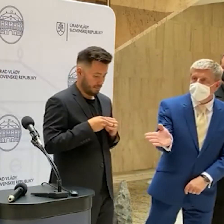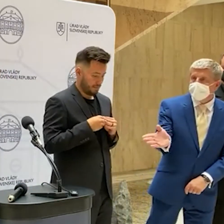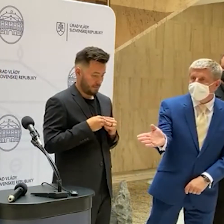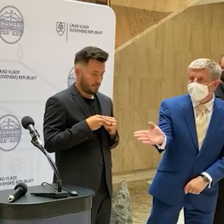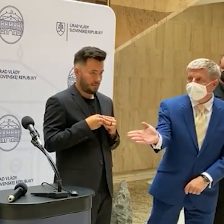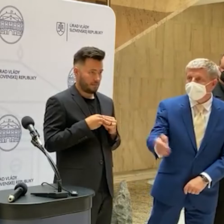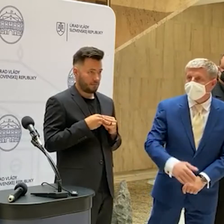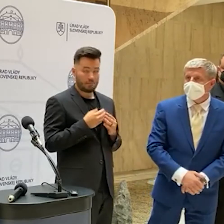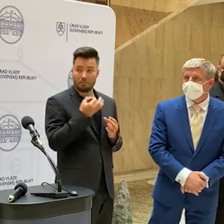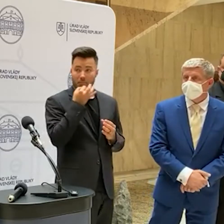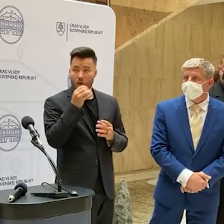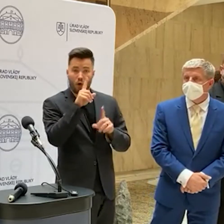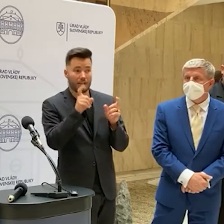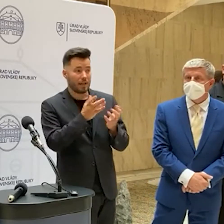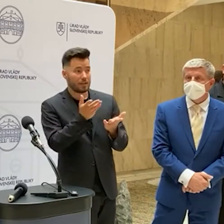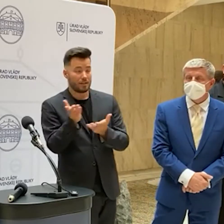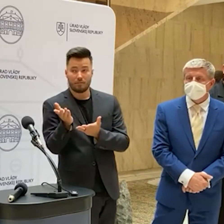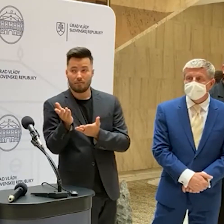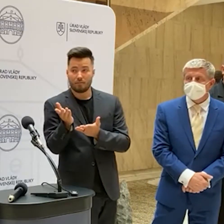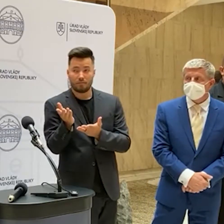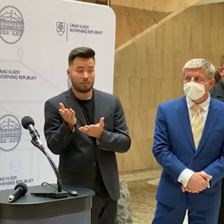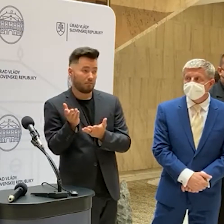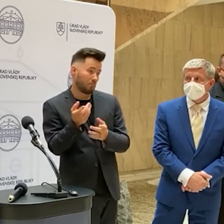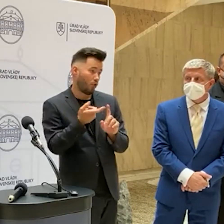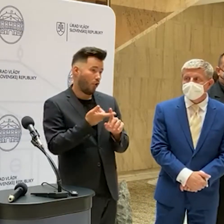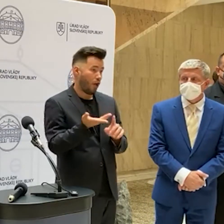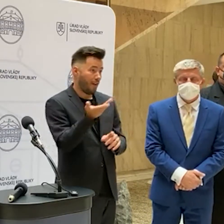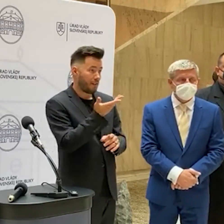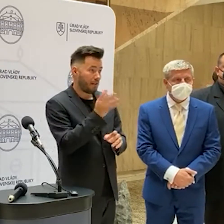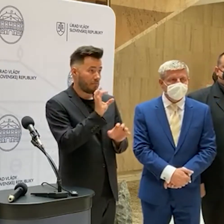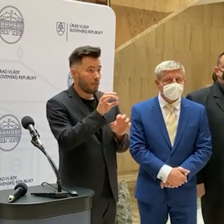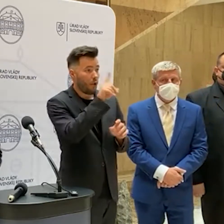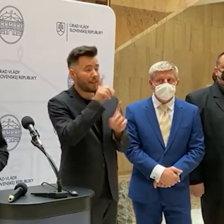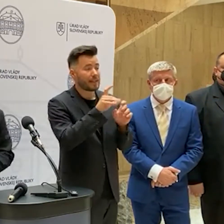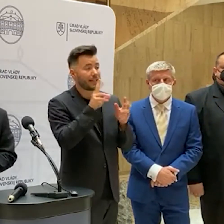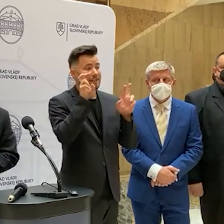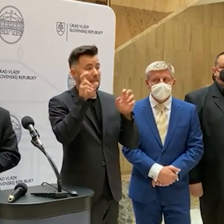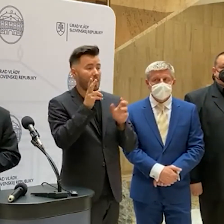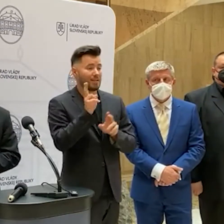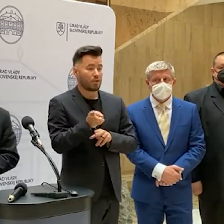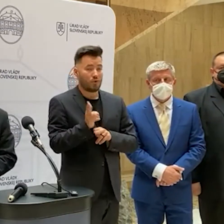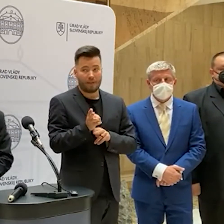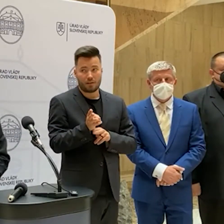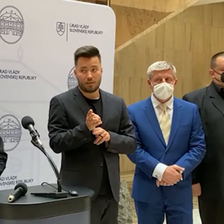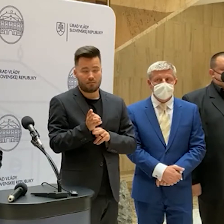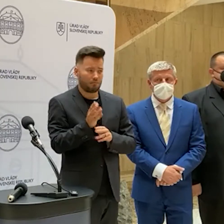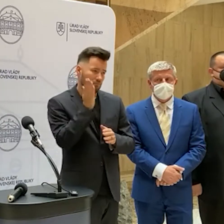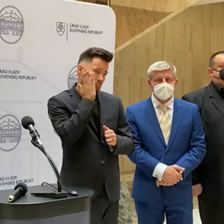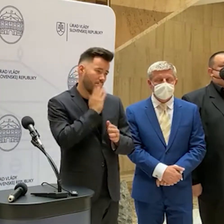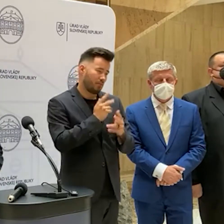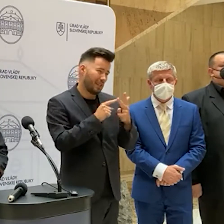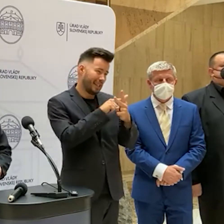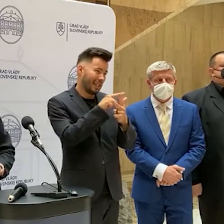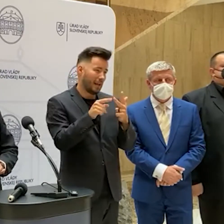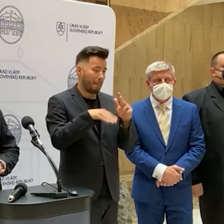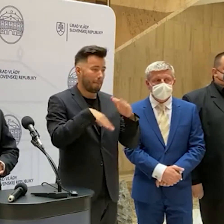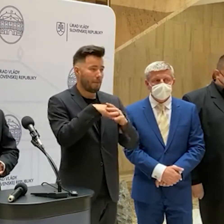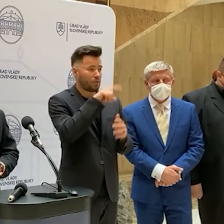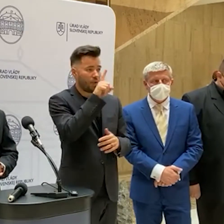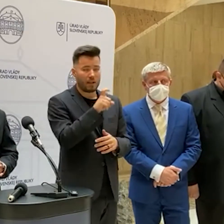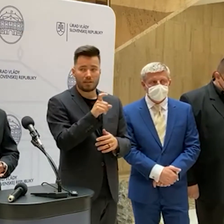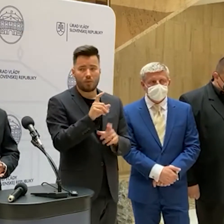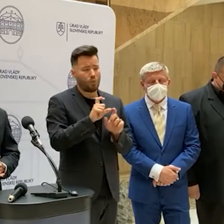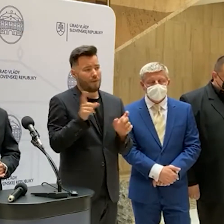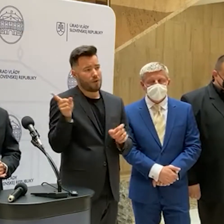situácii. perspektíve kolegovi, ak máme otázky k cestovaniu, tak nech sa páči, spúšme maximálne príhodobný štátny tajomník má ďalšie povinnosti. Nech sa